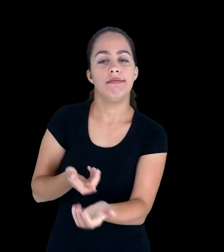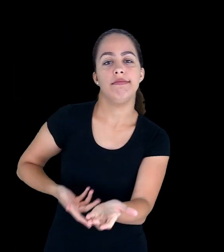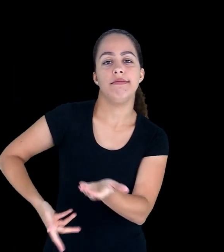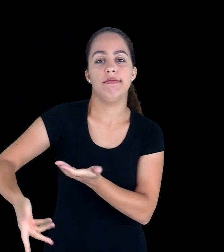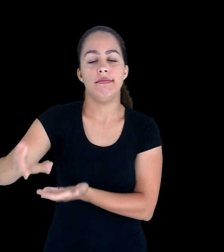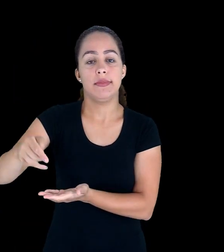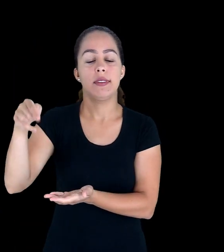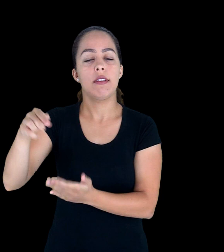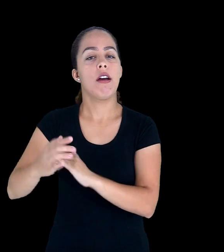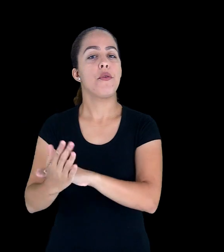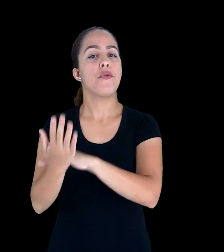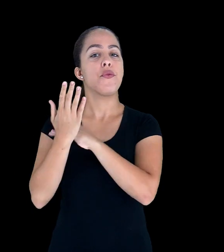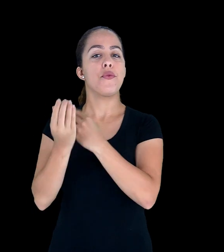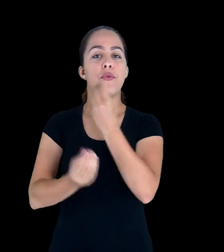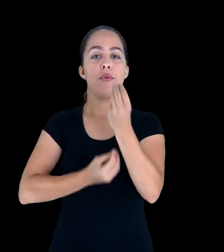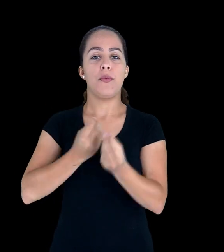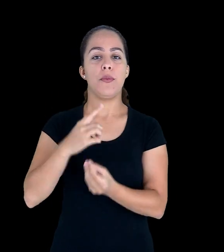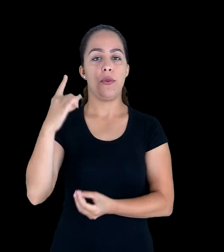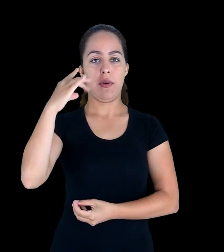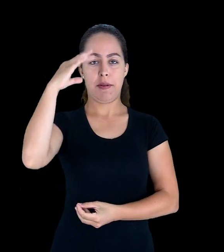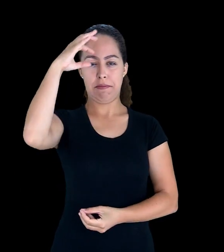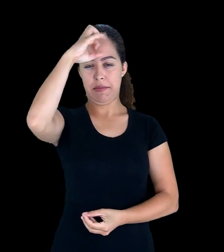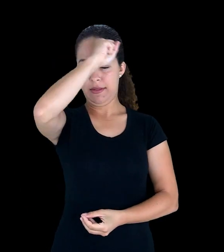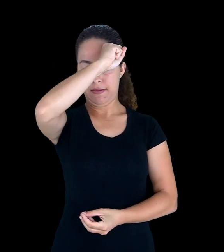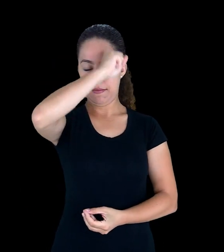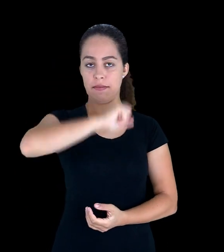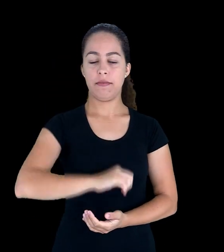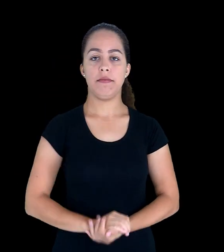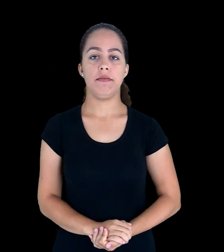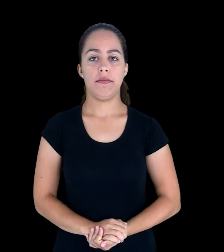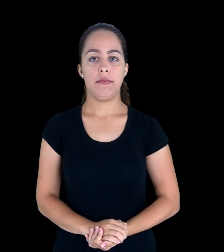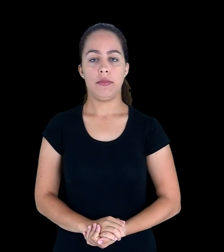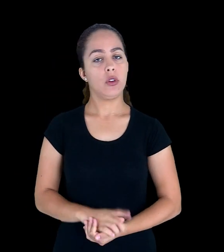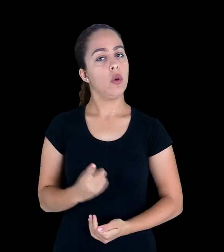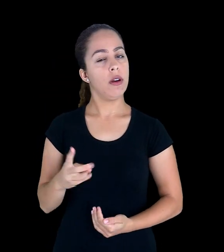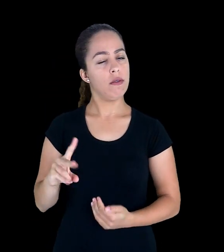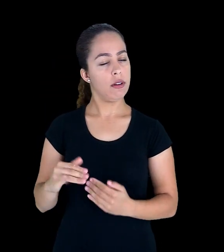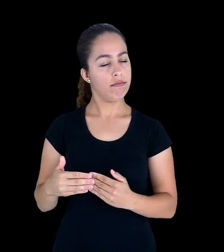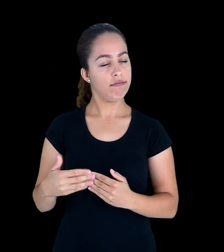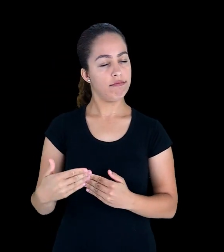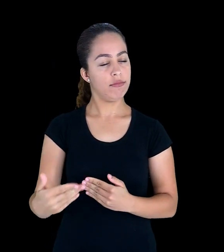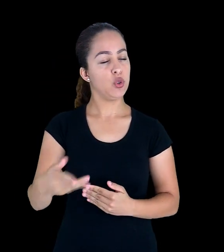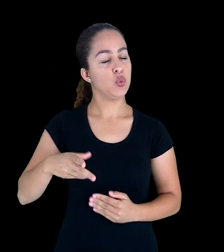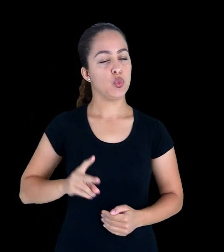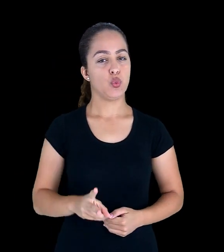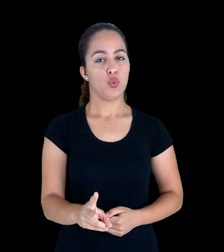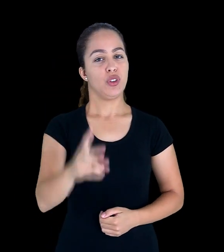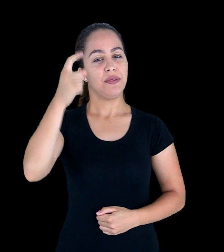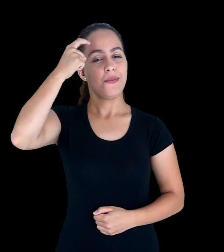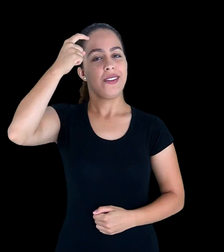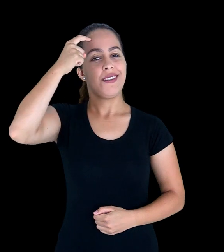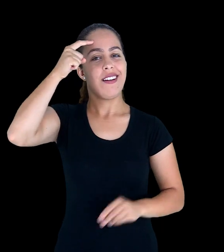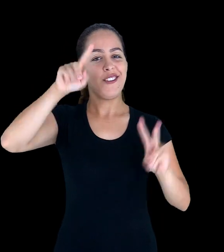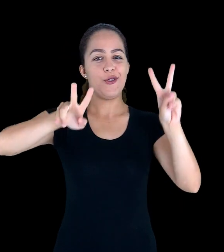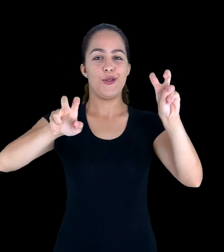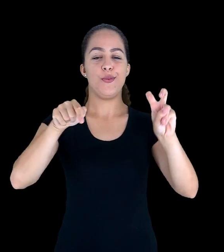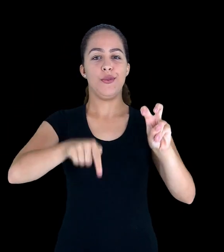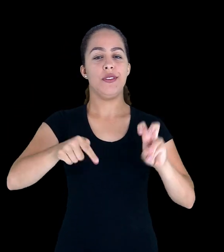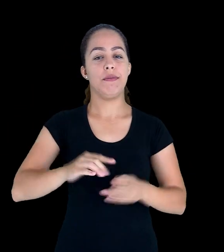possivelmente, modifica a forma como nós aprendemos. Mas nós vamos continuar refletindo sobre